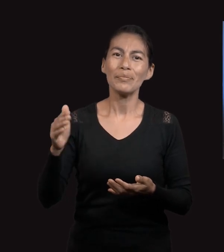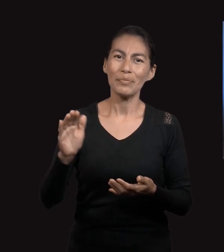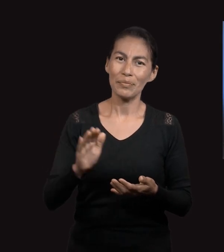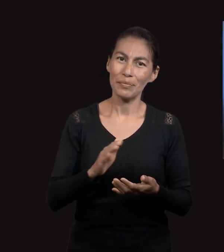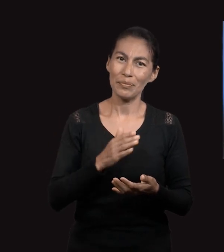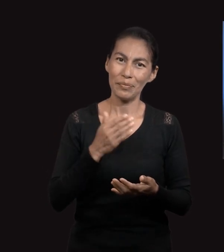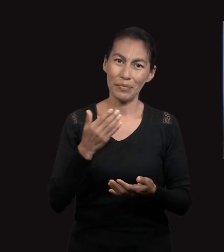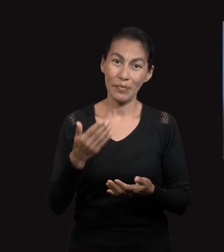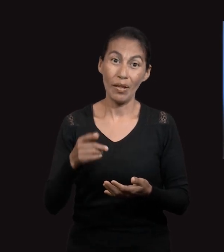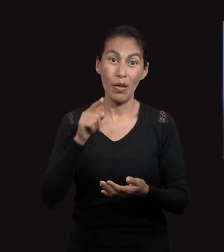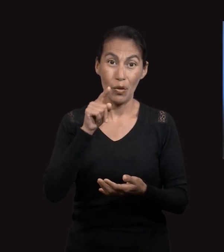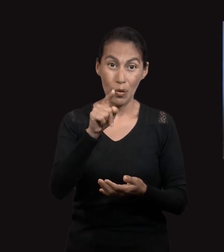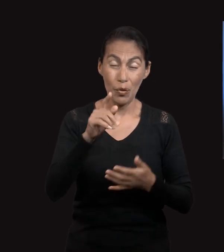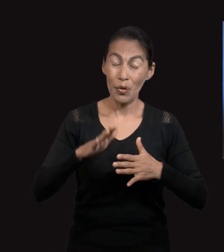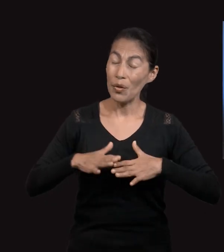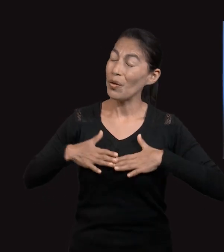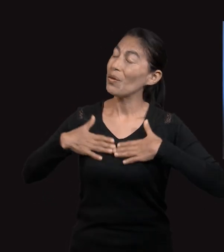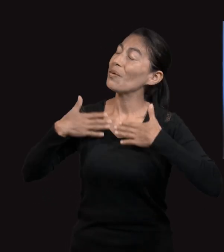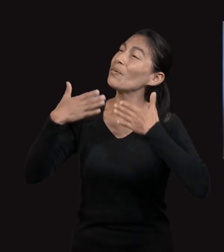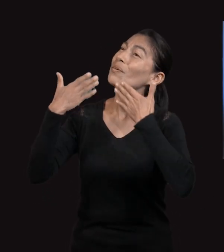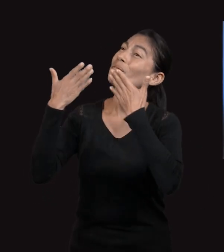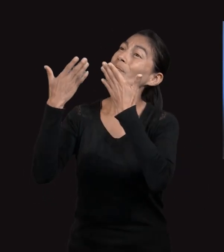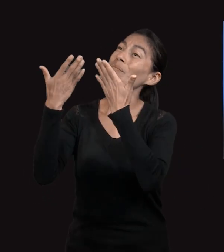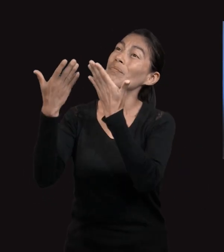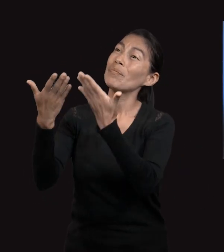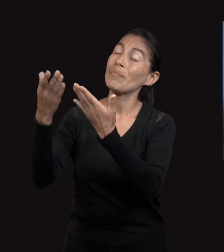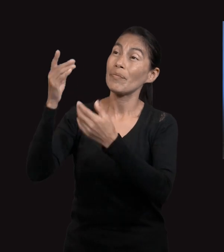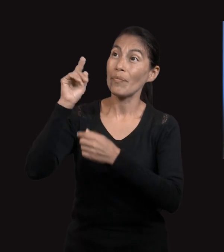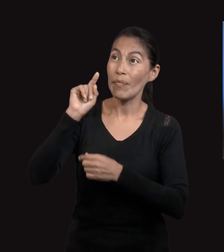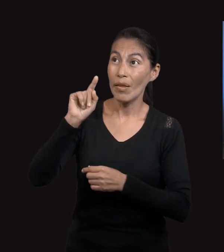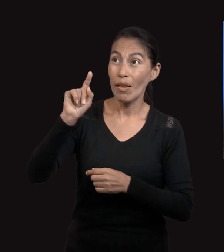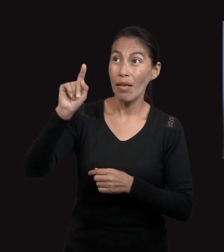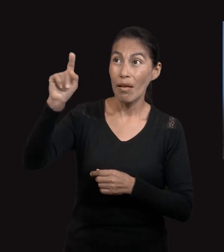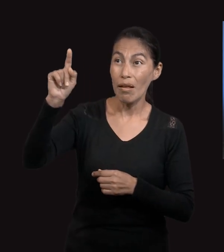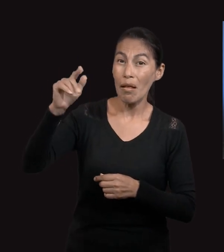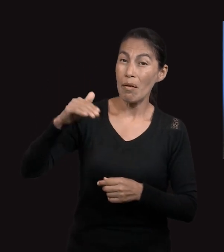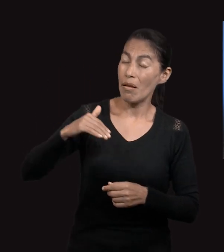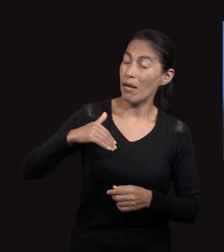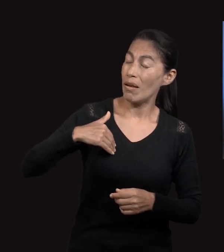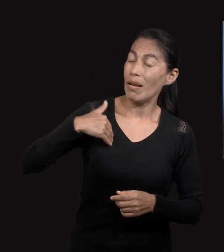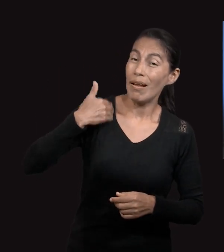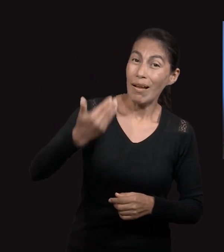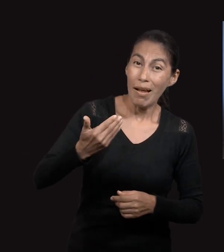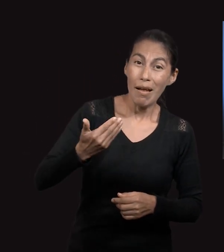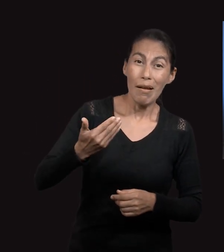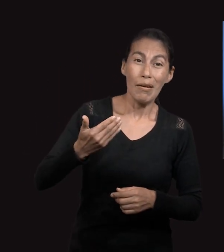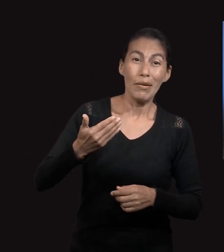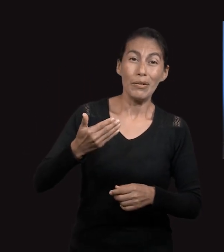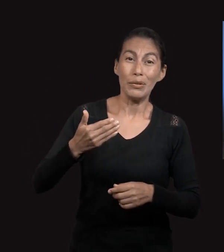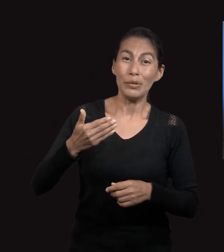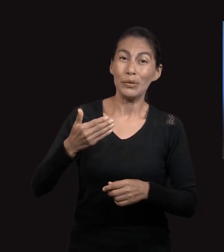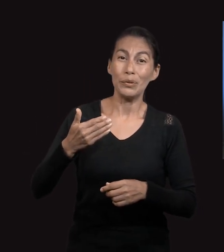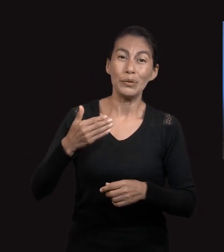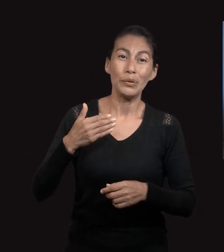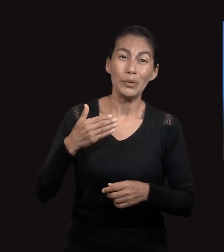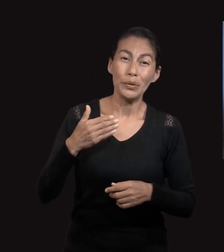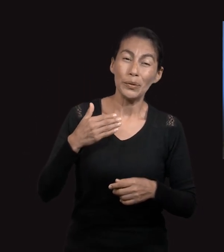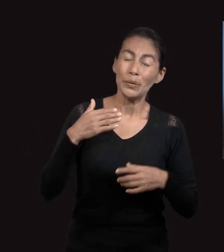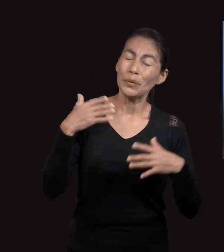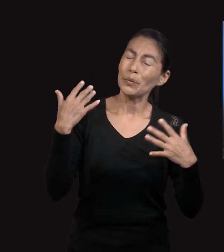Confía en Dios y Él hará cosas